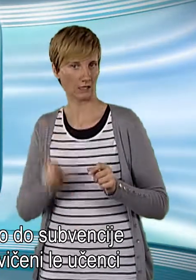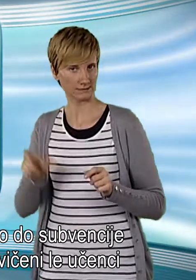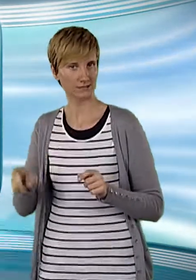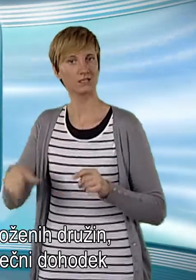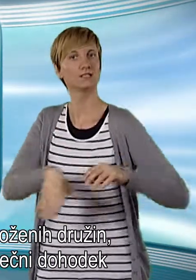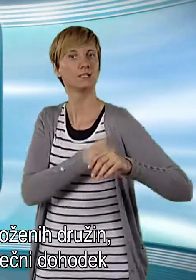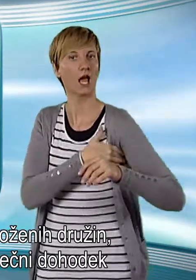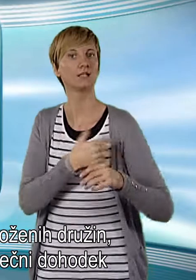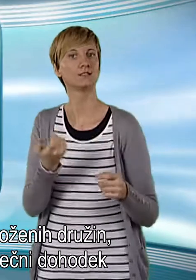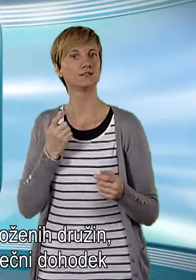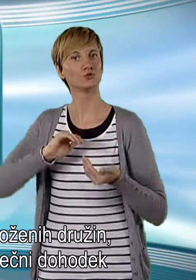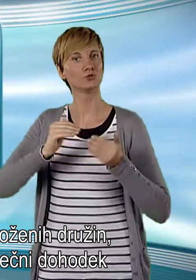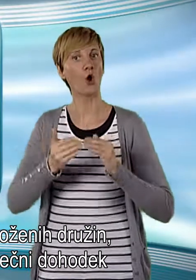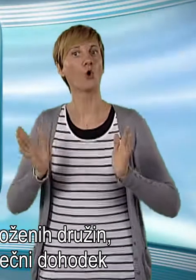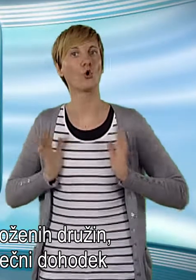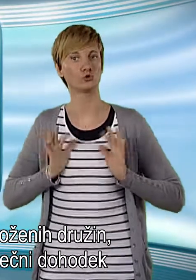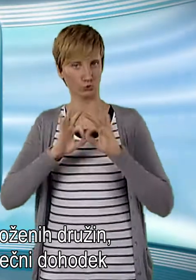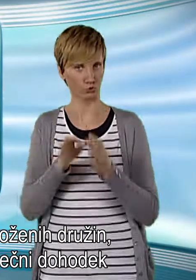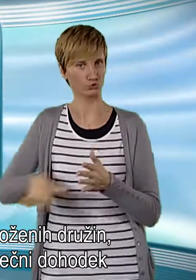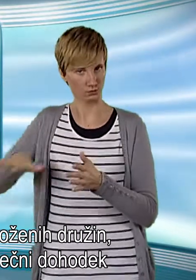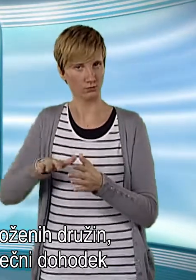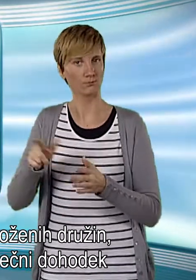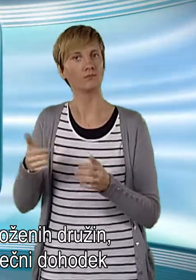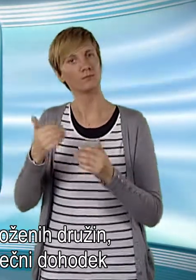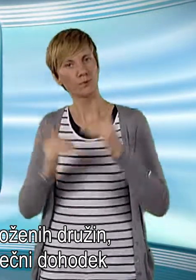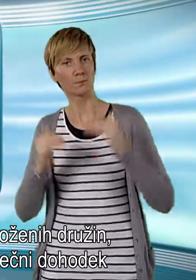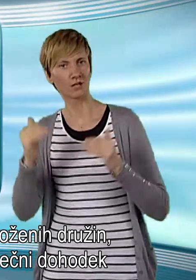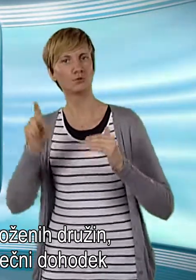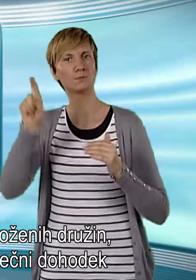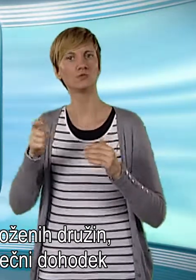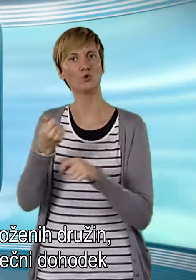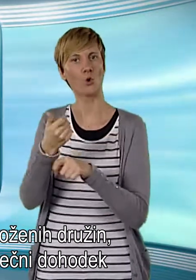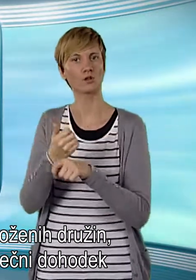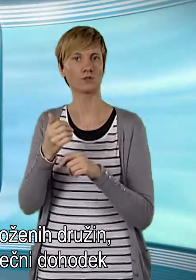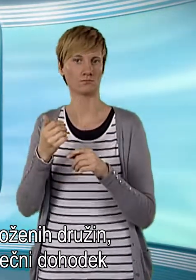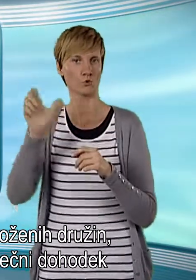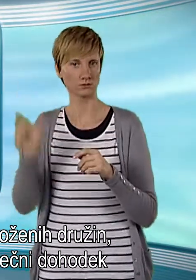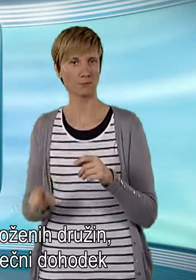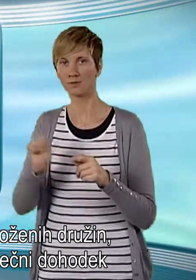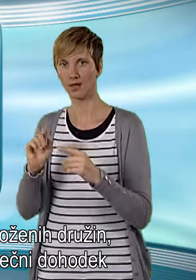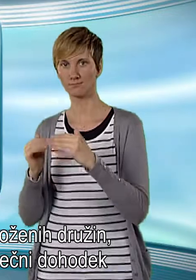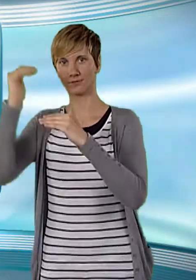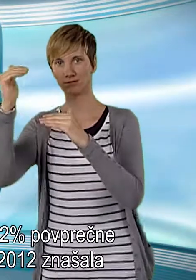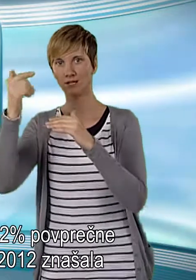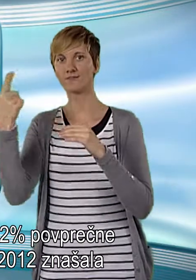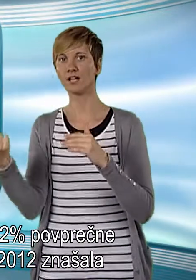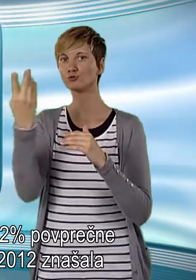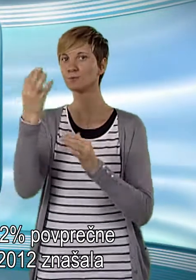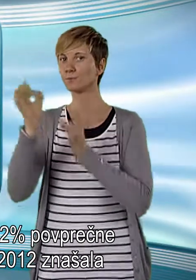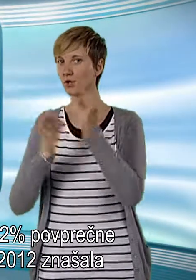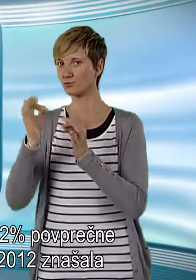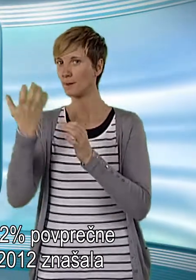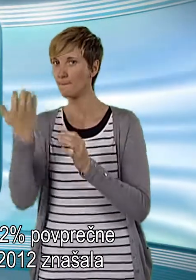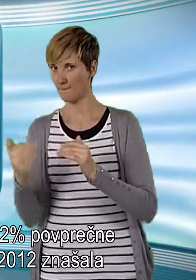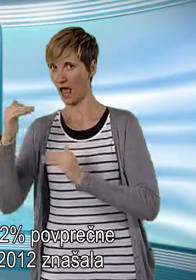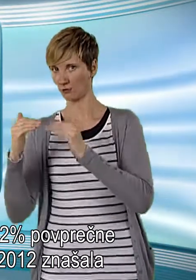ogroženih družin, katerih povprečni mesečni dohodek na osebo ne presega 42 odstotkov povprečne plače. Ta